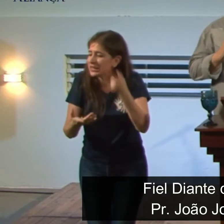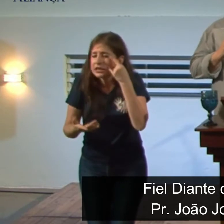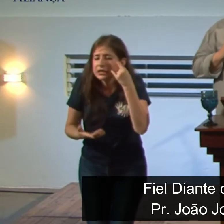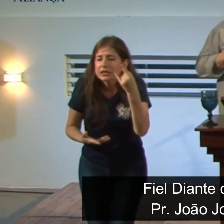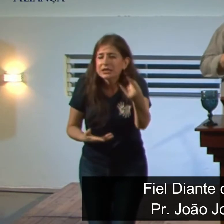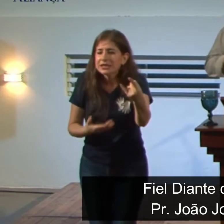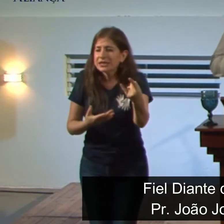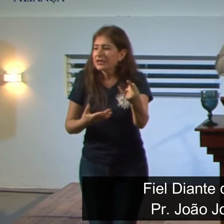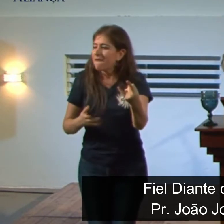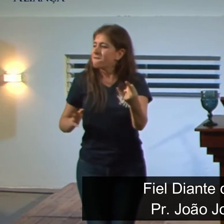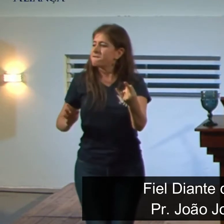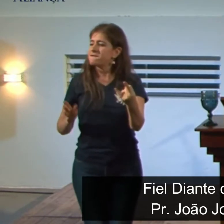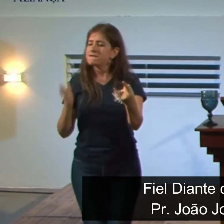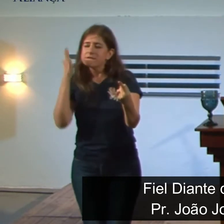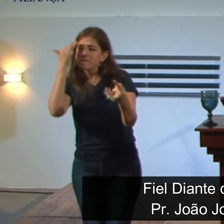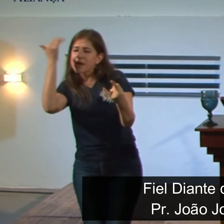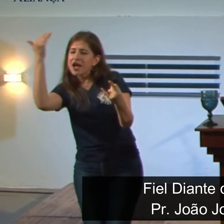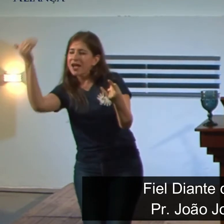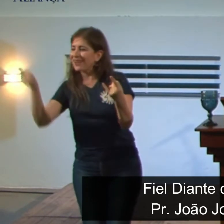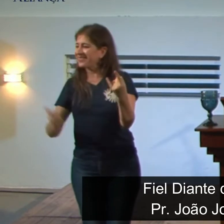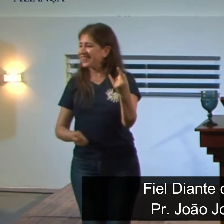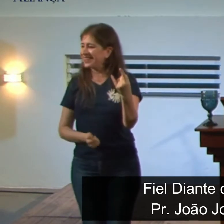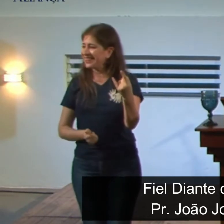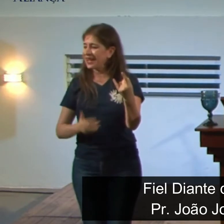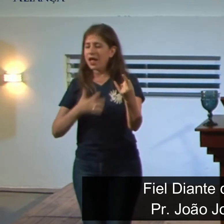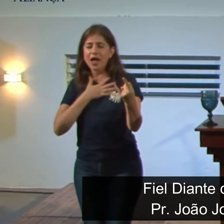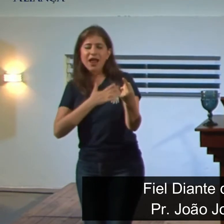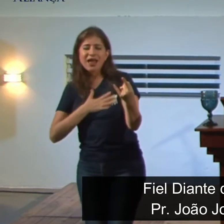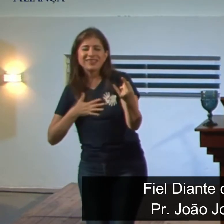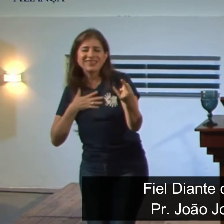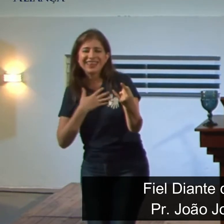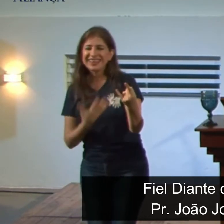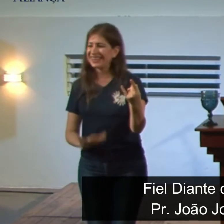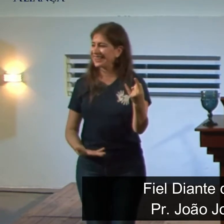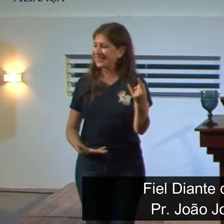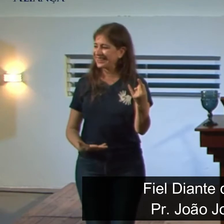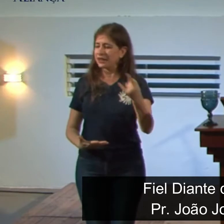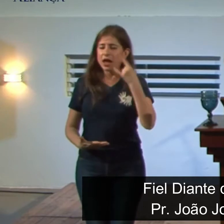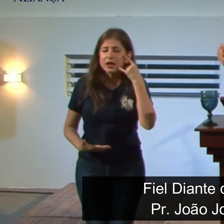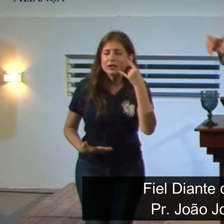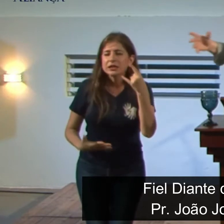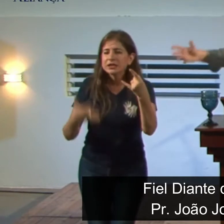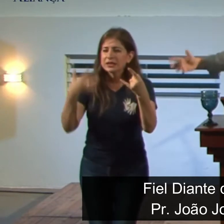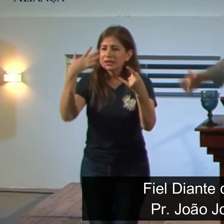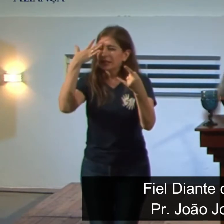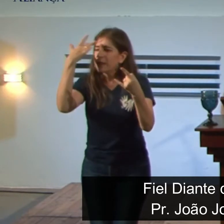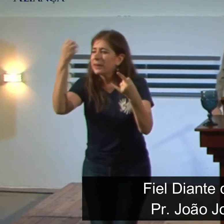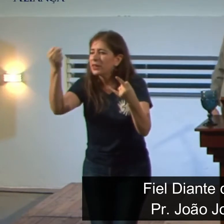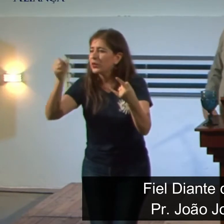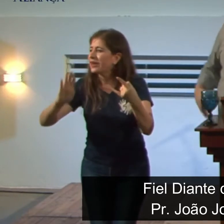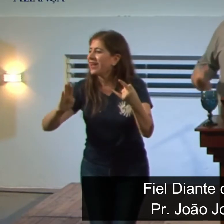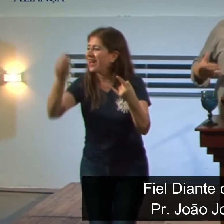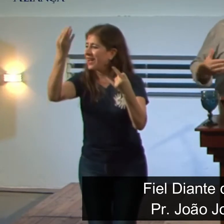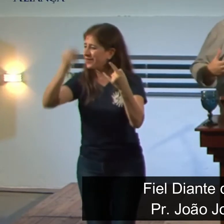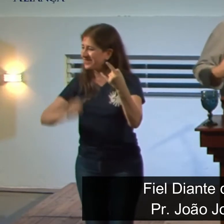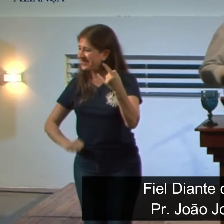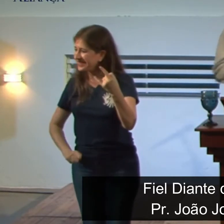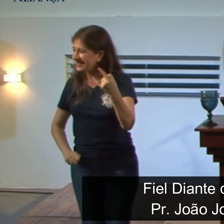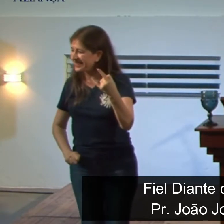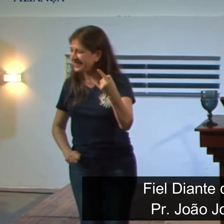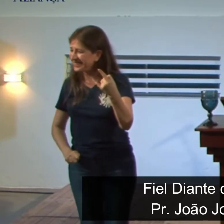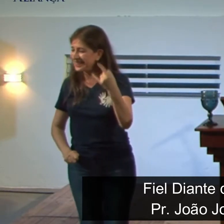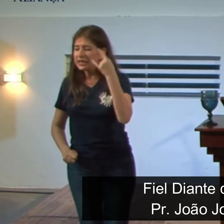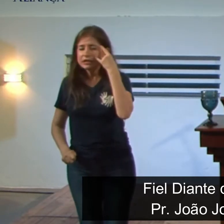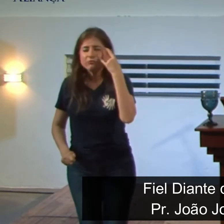fama, prazeres, sabedoria, sabedoria vã, uma sabedoria que